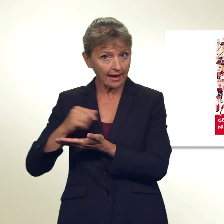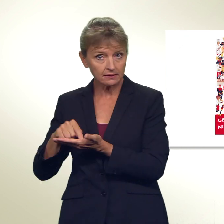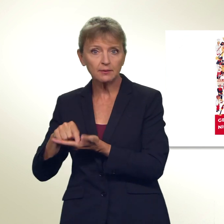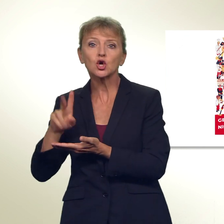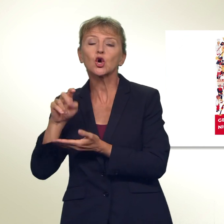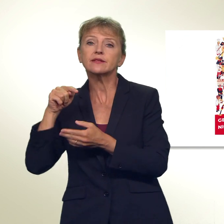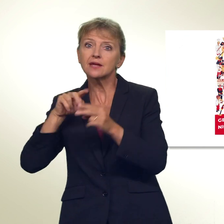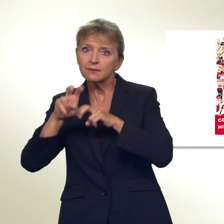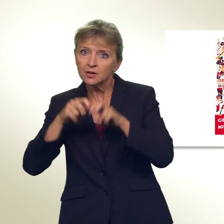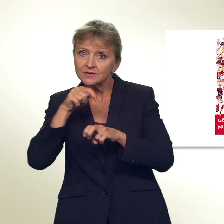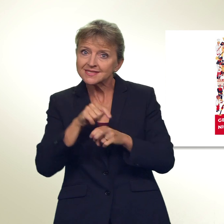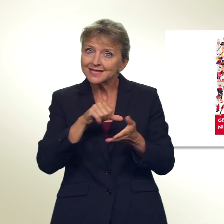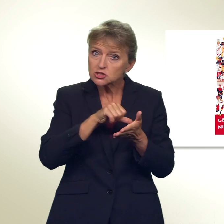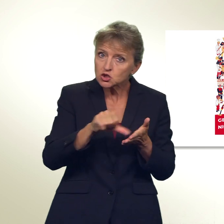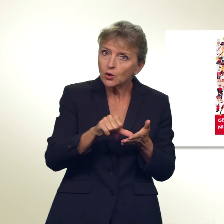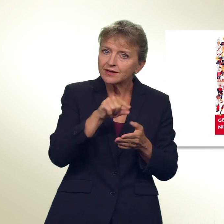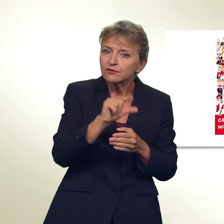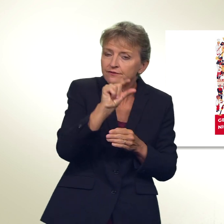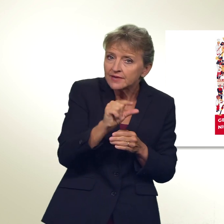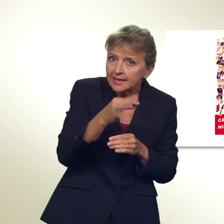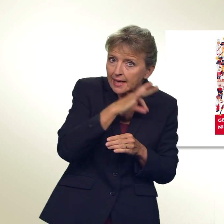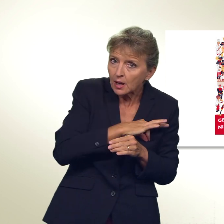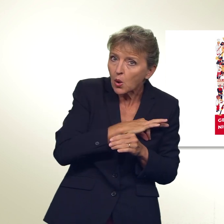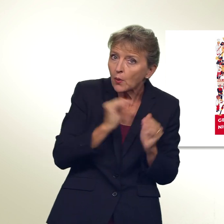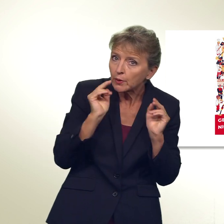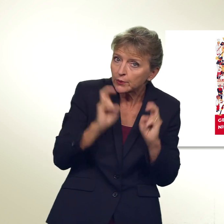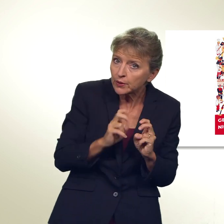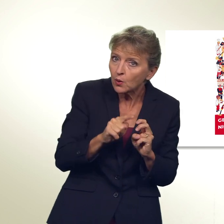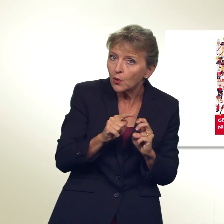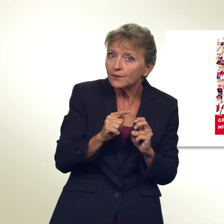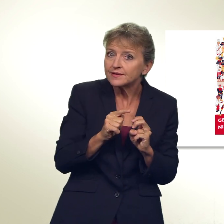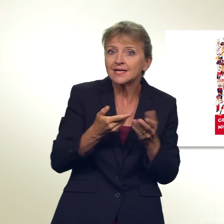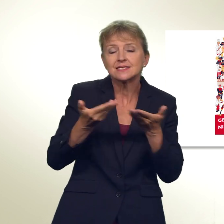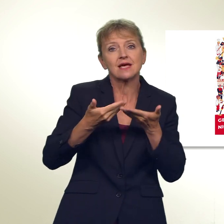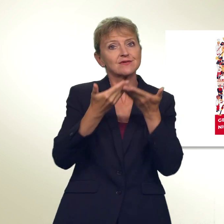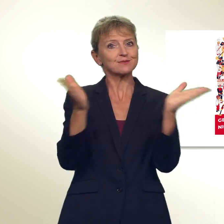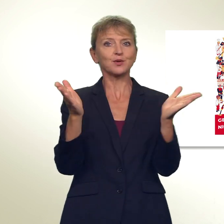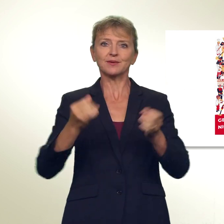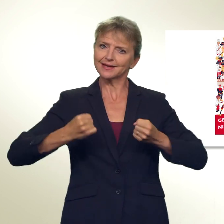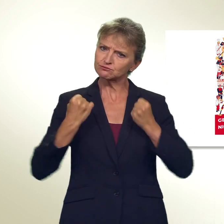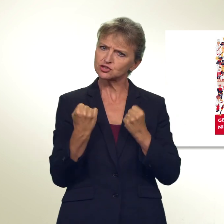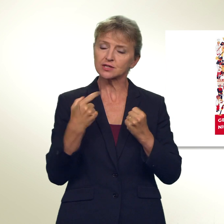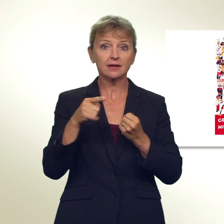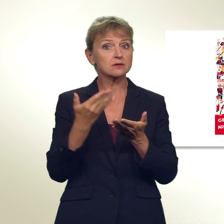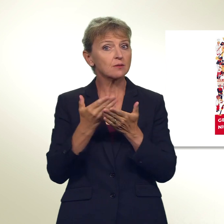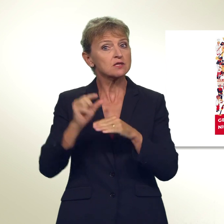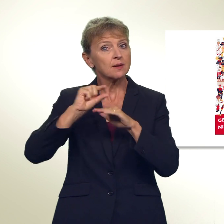Einkommensgruppen gesenkt und der Service Public gestärkt werden. Zum Beispiel durch Prämienverbilligungen bei den Krankenkassen